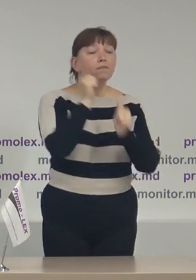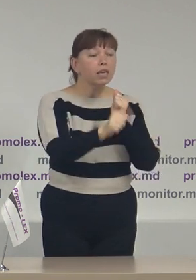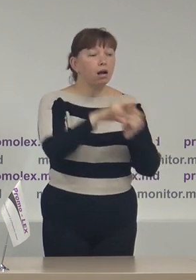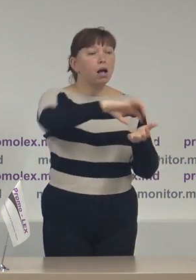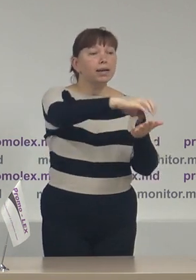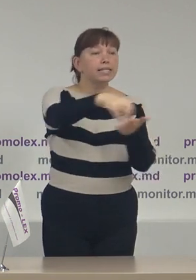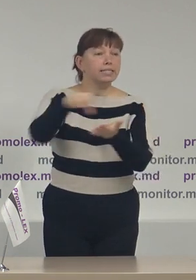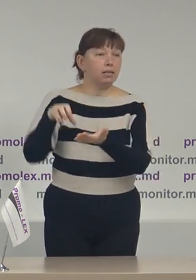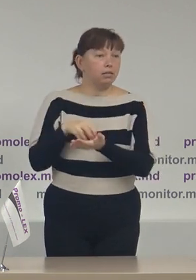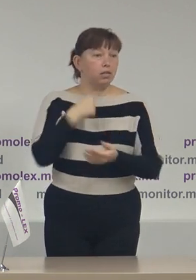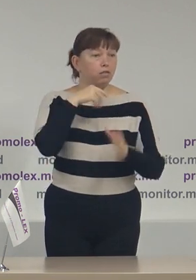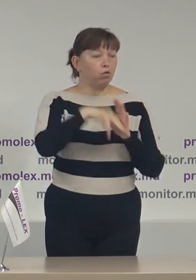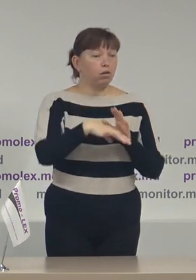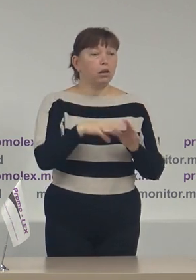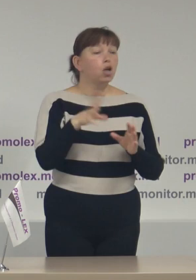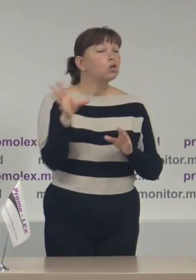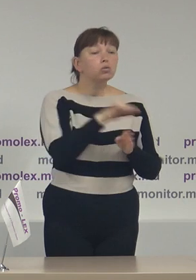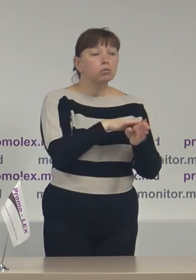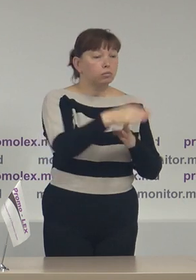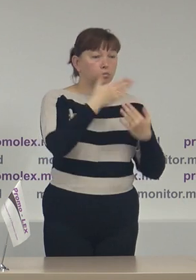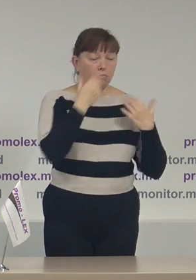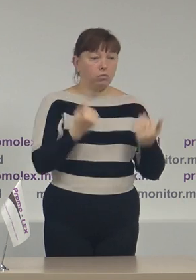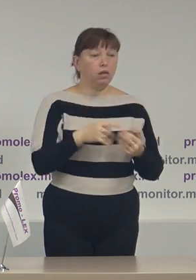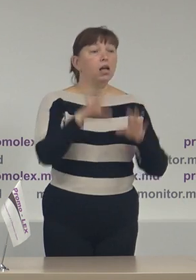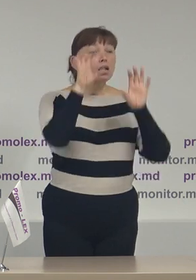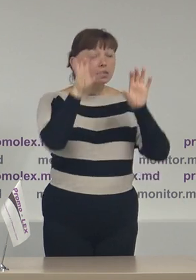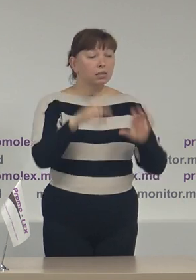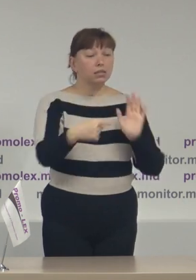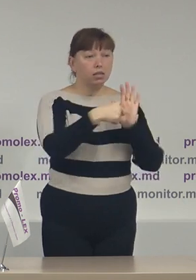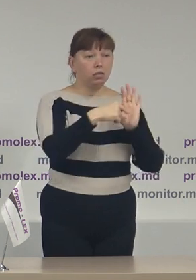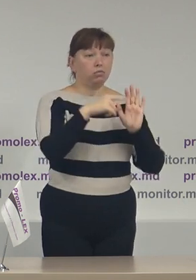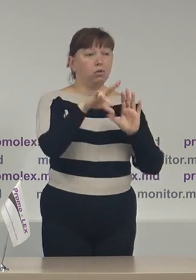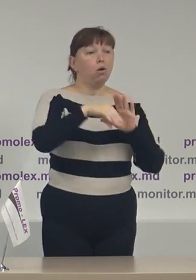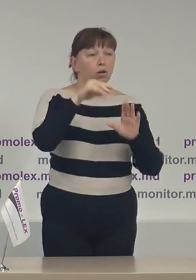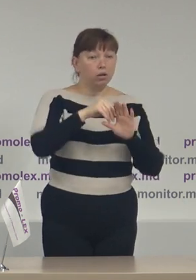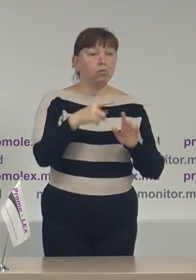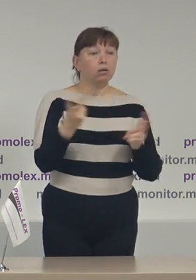secție de votare în sensul prevăzut de articol 68 cod electoral